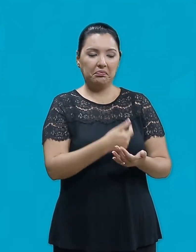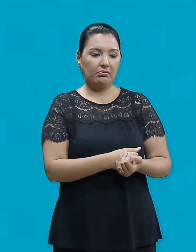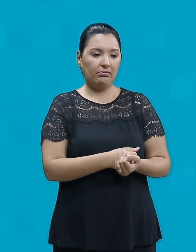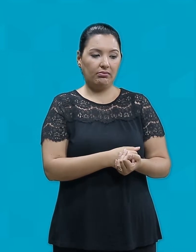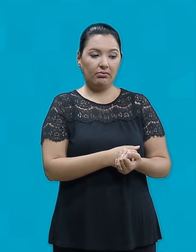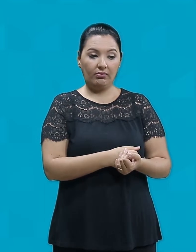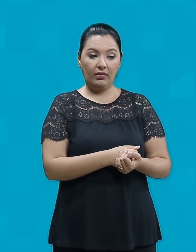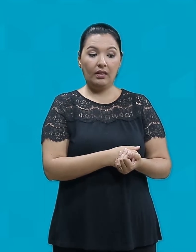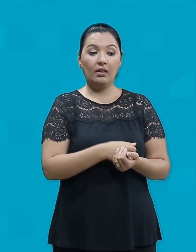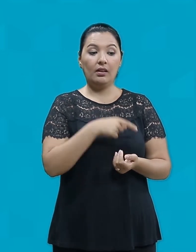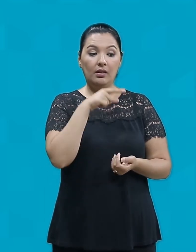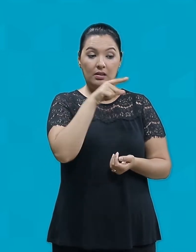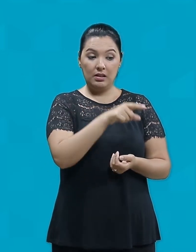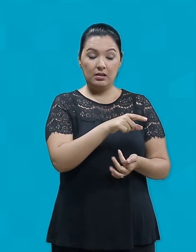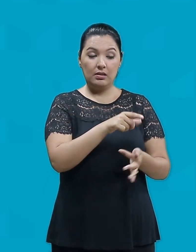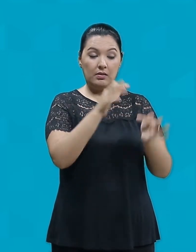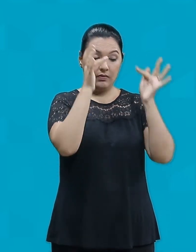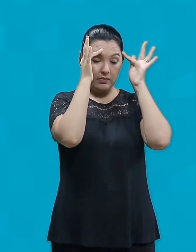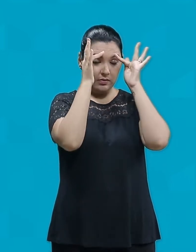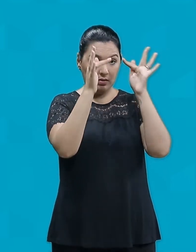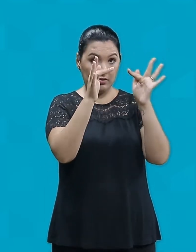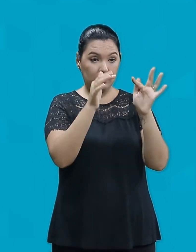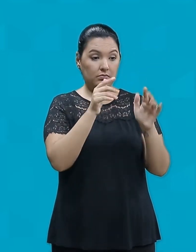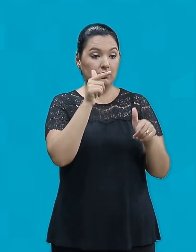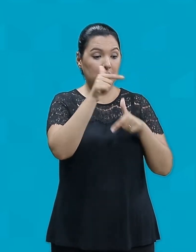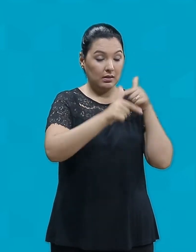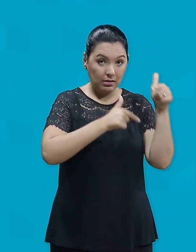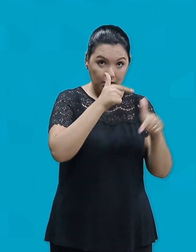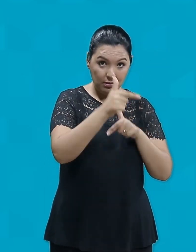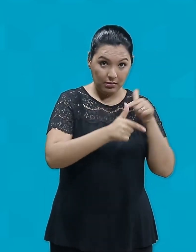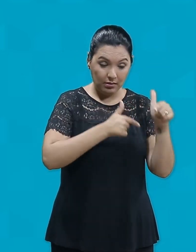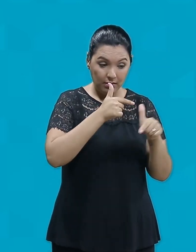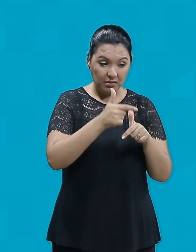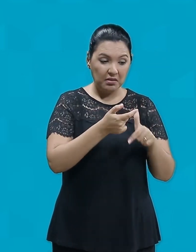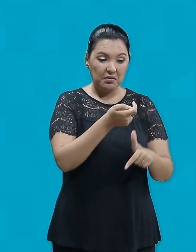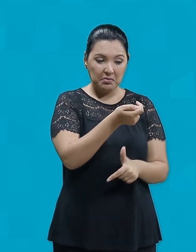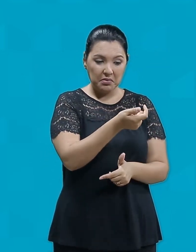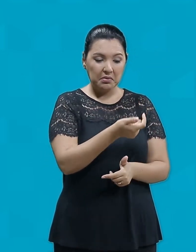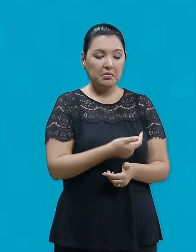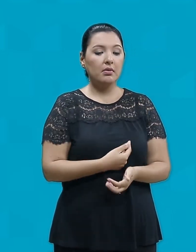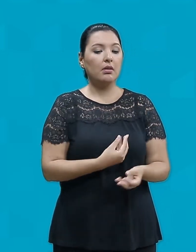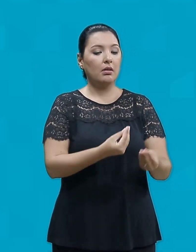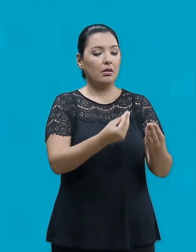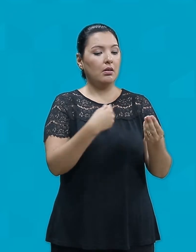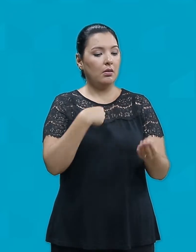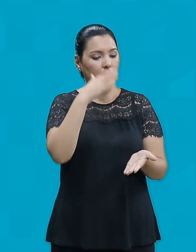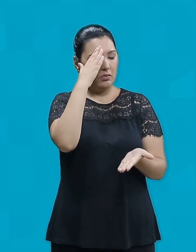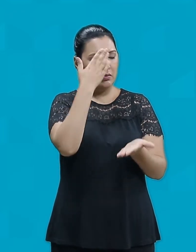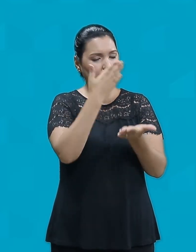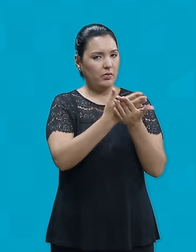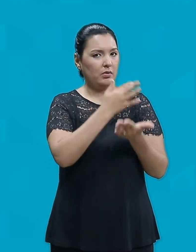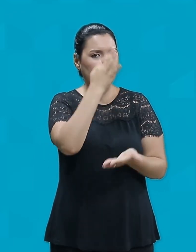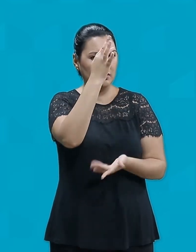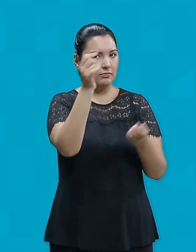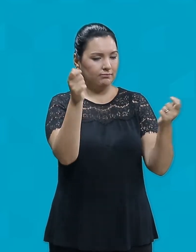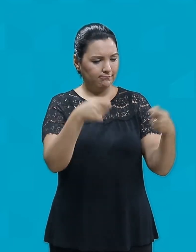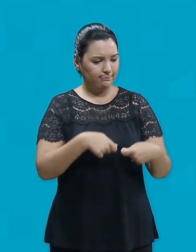Como fostes fiel na administração de tão pouco, eu te confiarei muito mais Vem